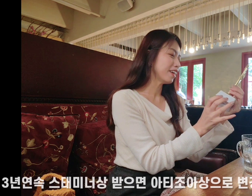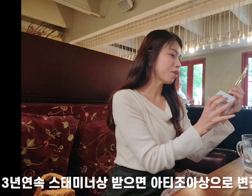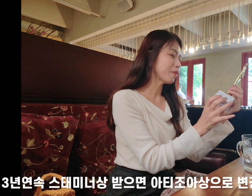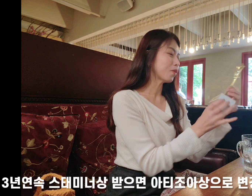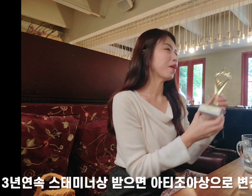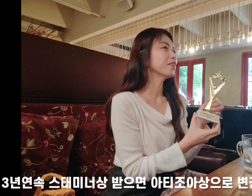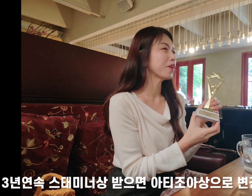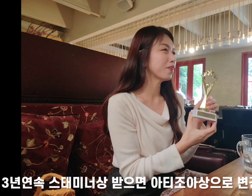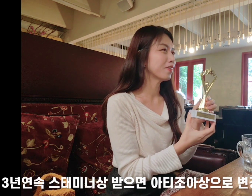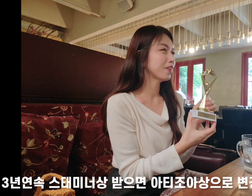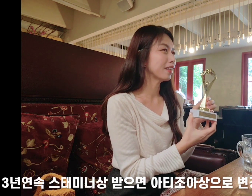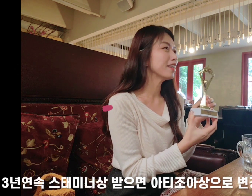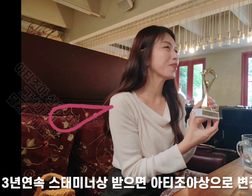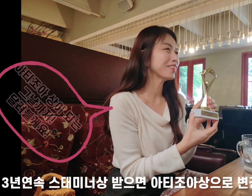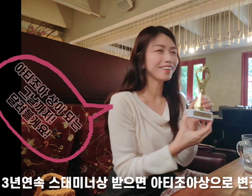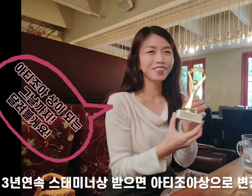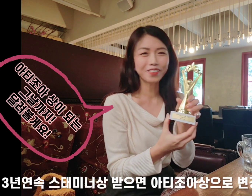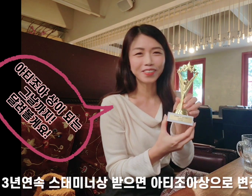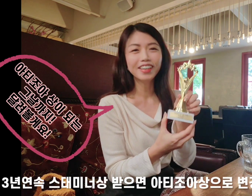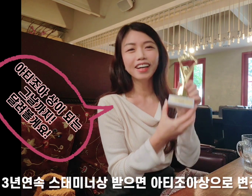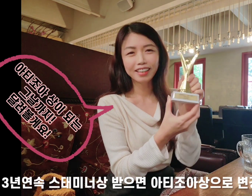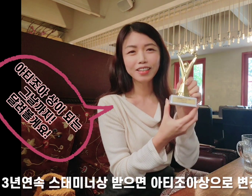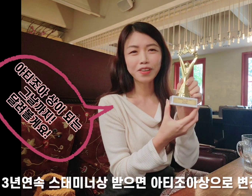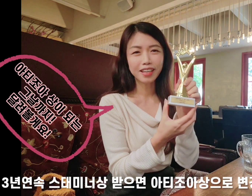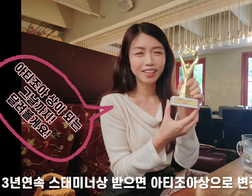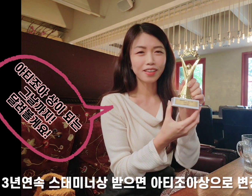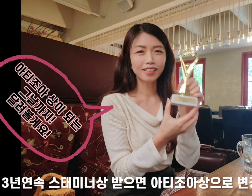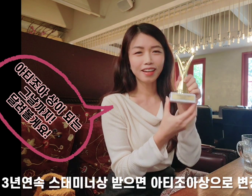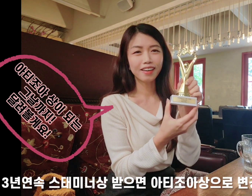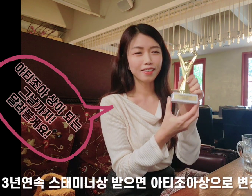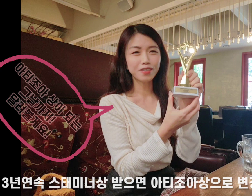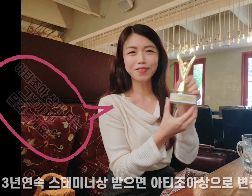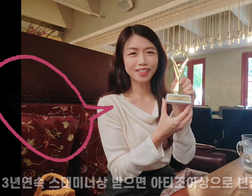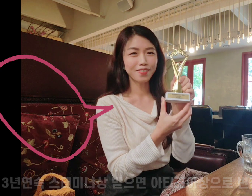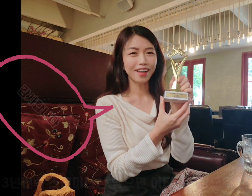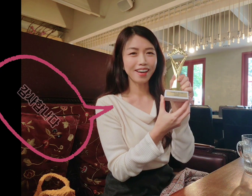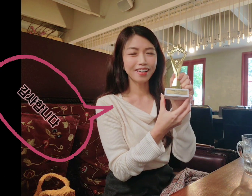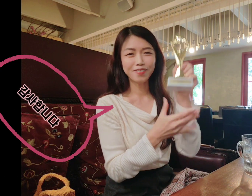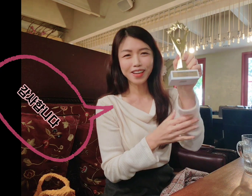2년만 더 받으면 아티즈와 상으로 아티즈와 상이 되는 그날까지 열심히 하겠습니다 감사합니다